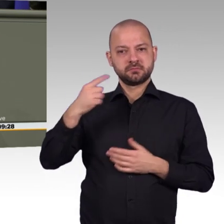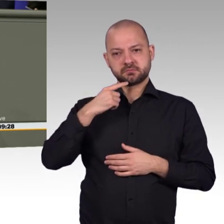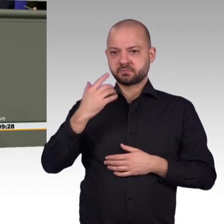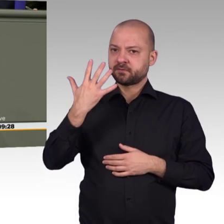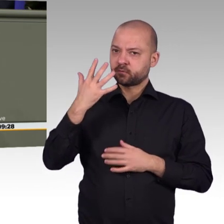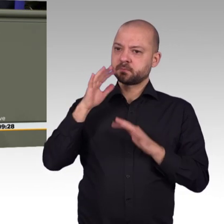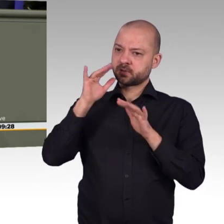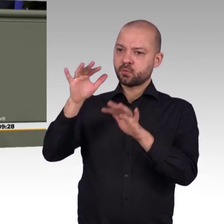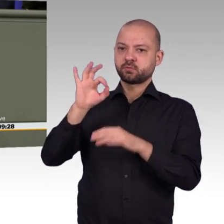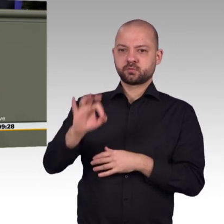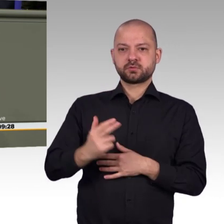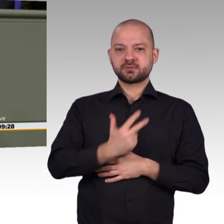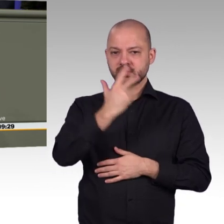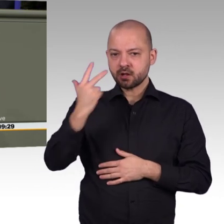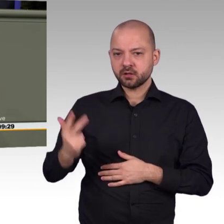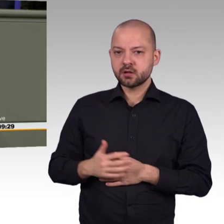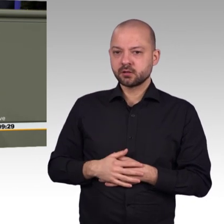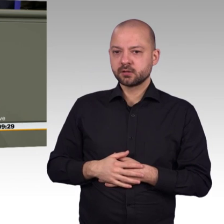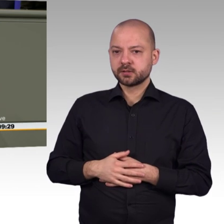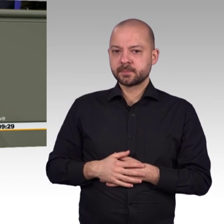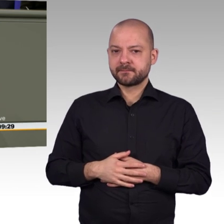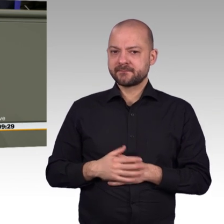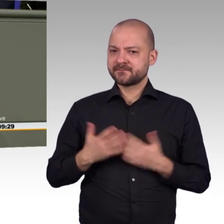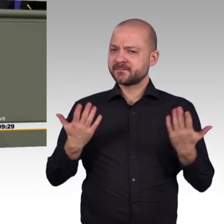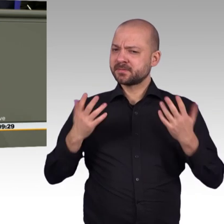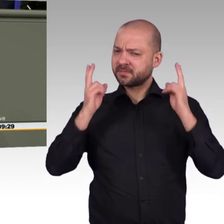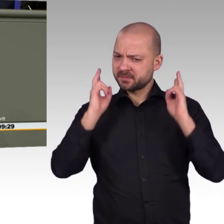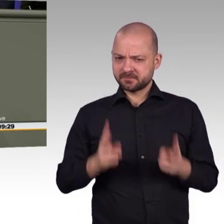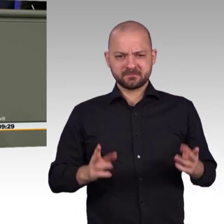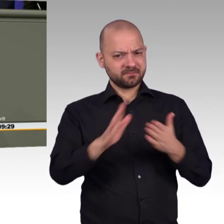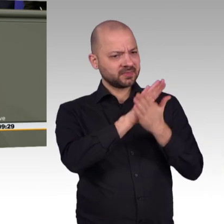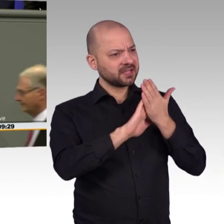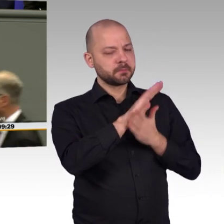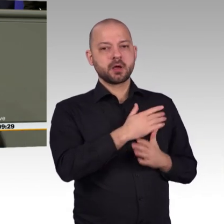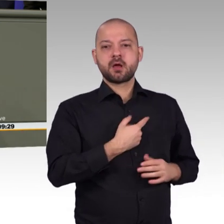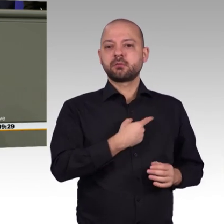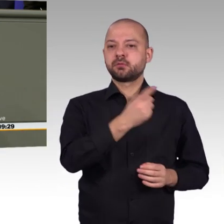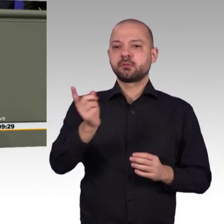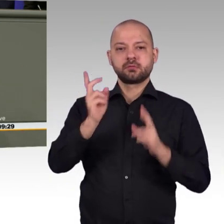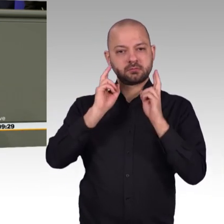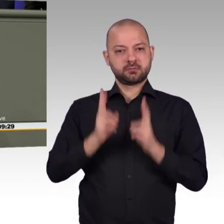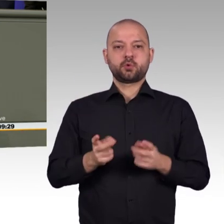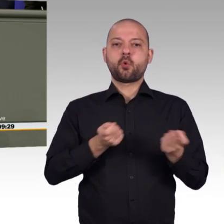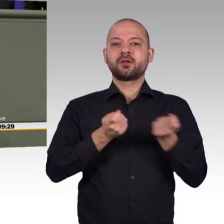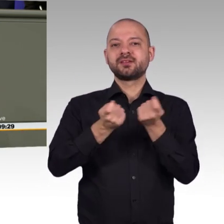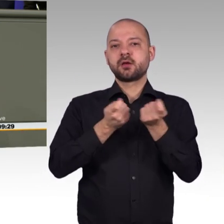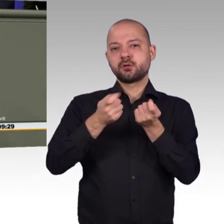alle Ministerien und nicht nur das Umweltministerium digitale Beteiligungsmöglichkeiten für BürgerInnen geplant. Und alle,